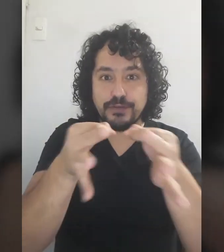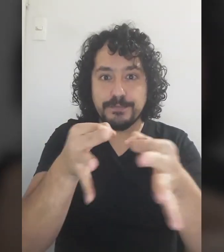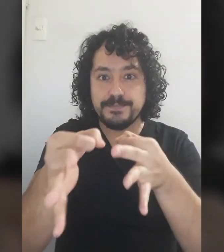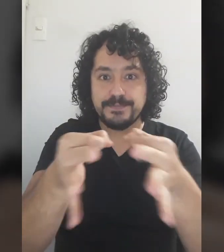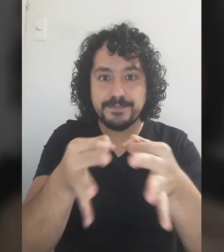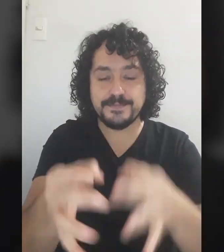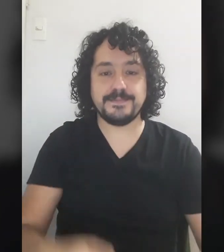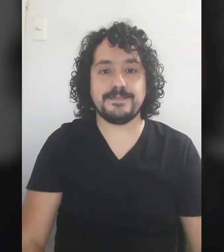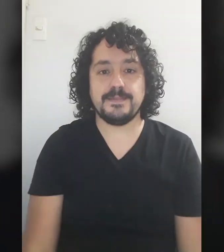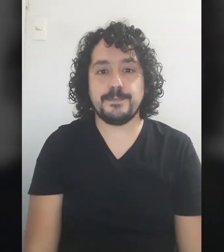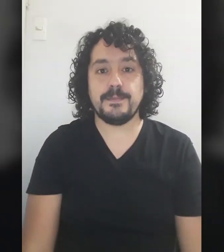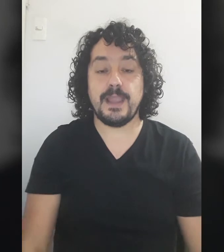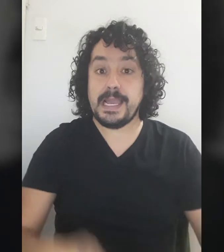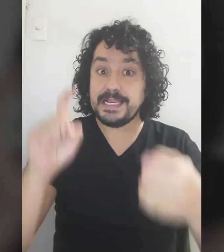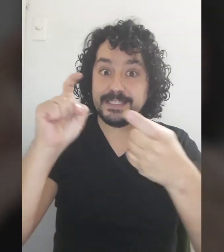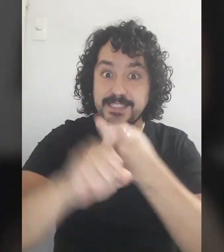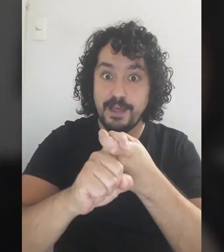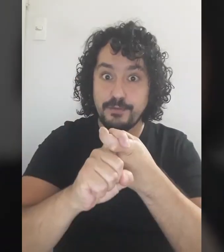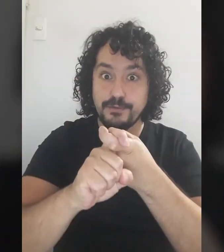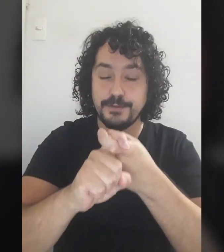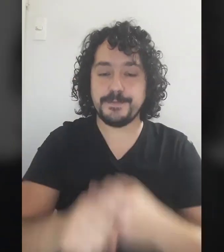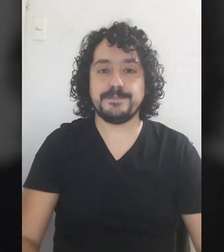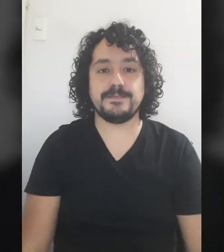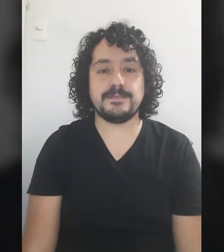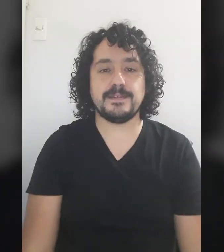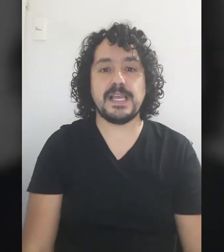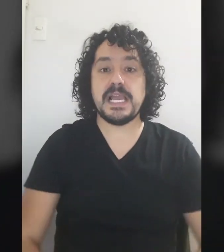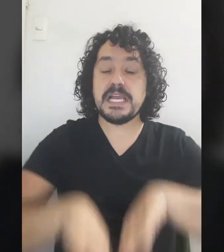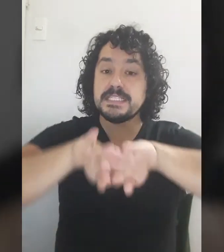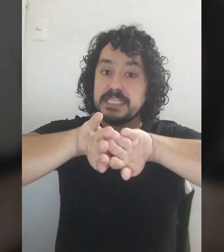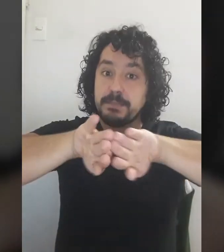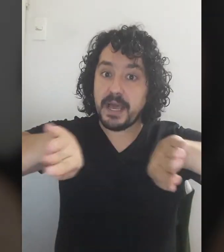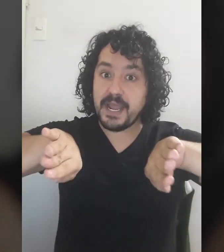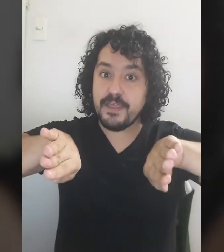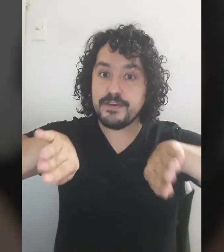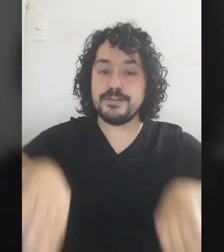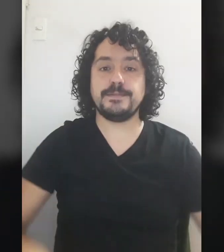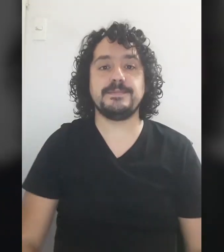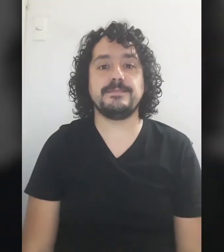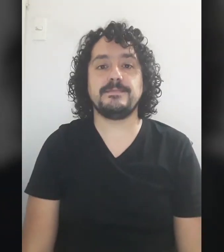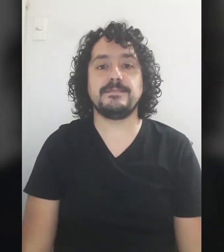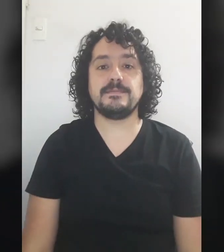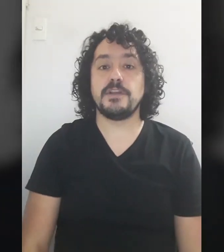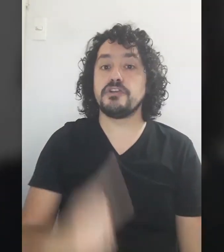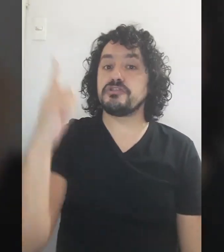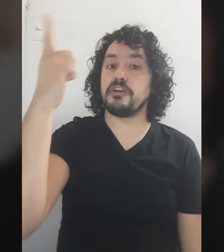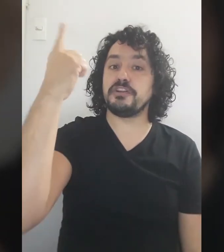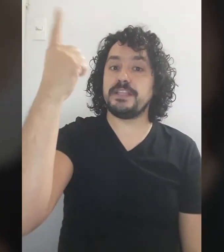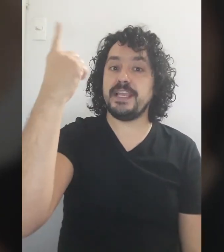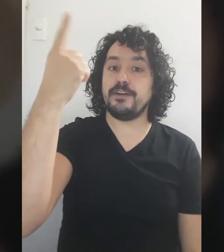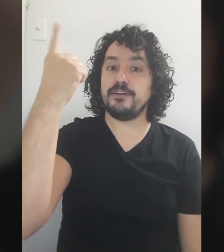Casado Separado Soltero